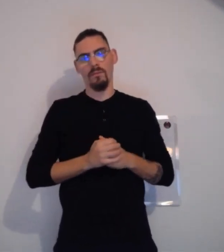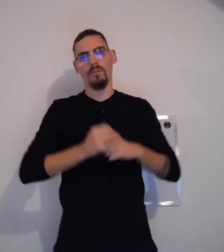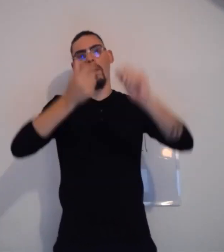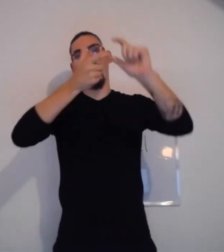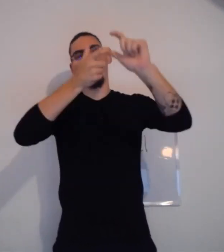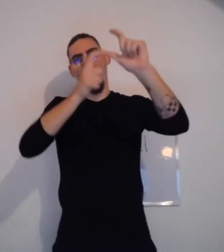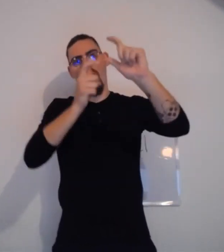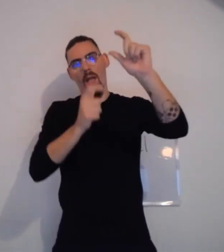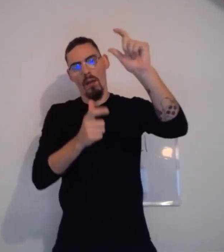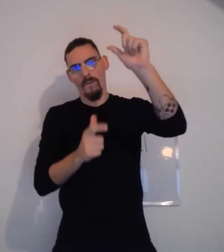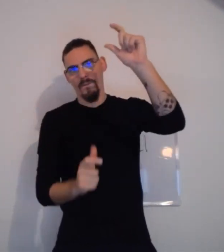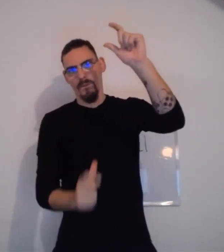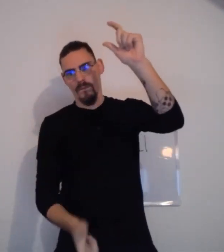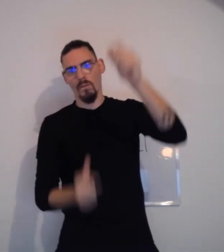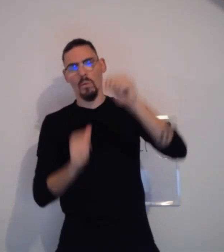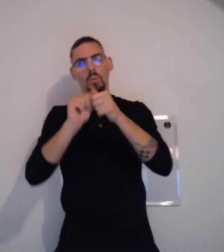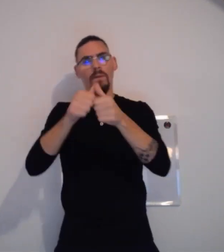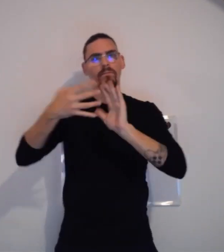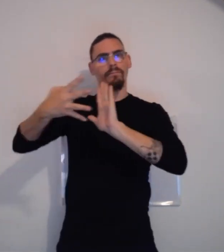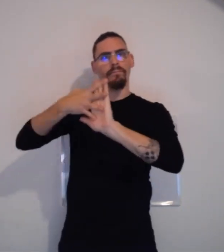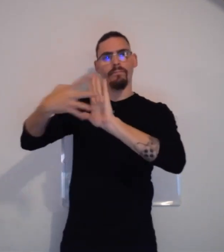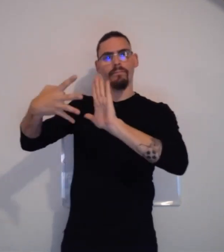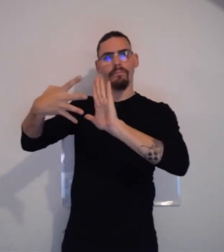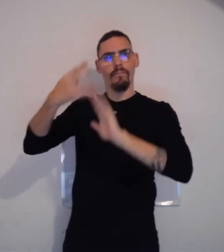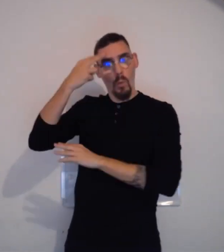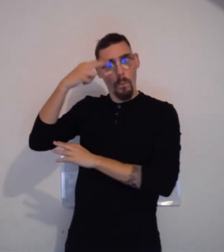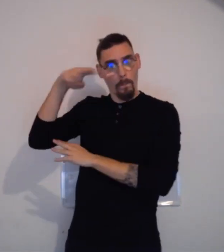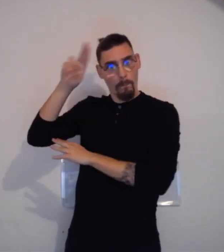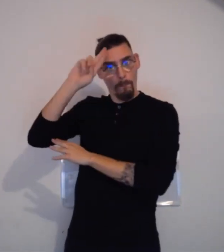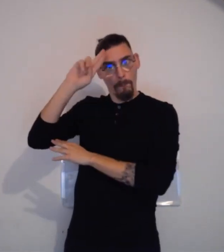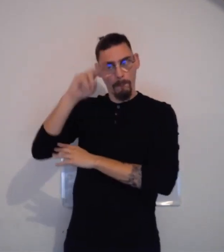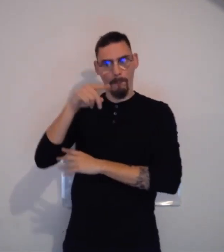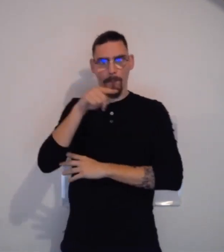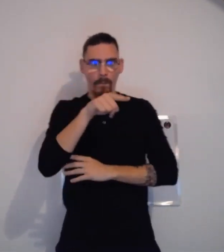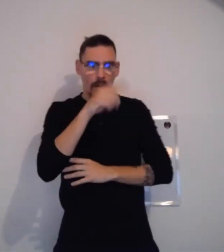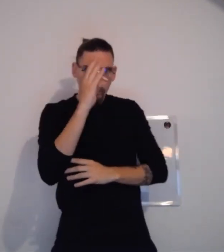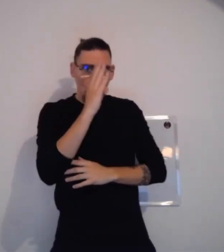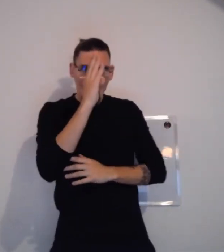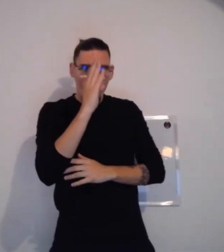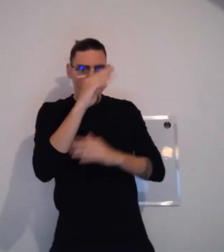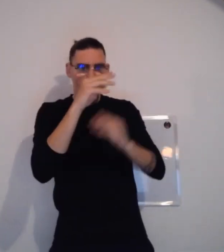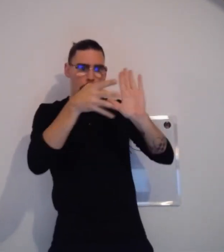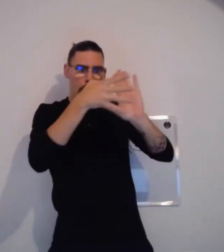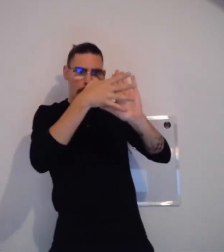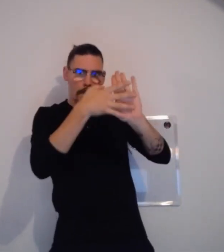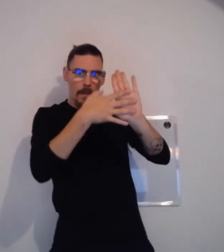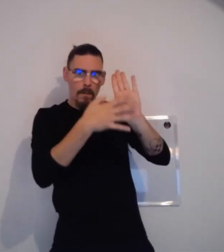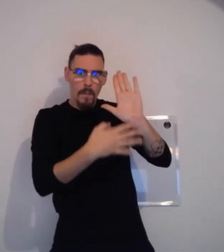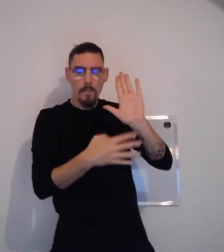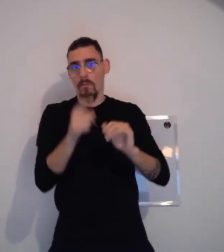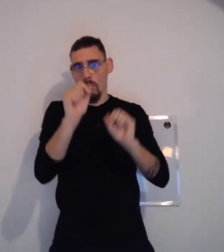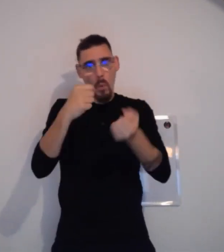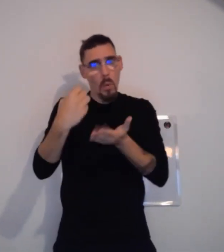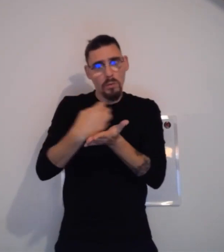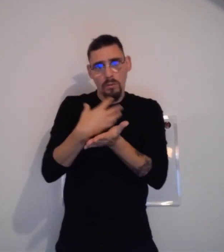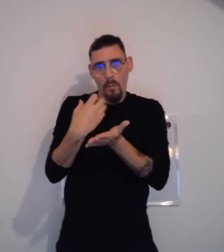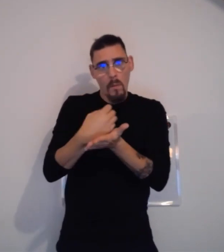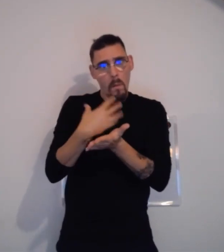vous voyez, et cela continue comme ça. Et cela dépend donc du critère européen basé sur, justement, l